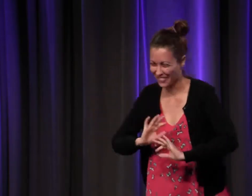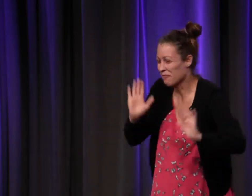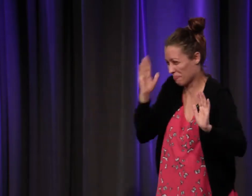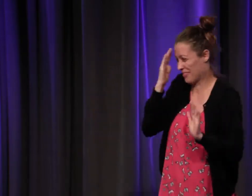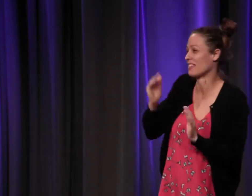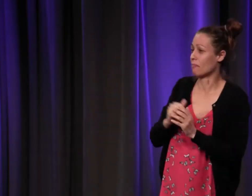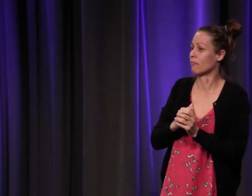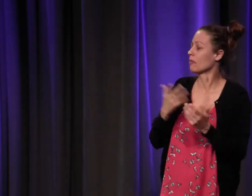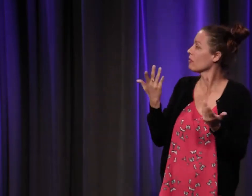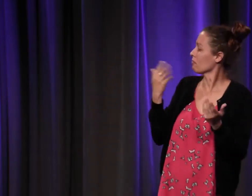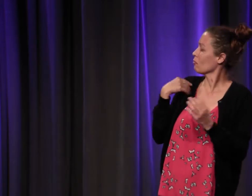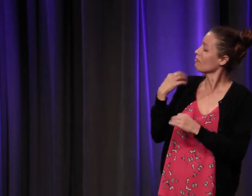bon tant pis tant mieux